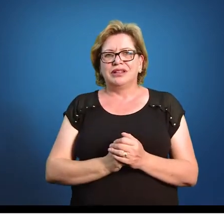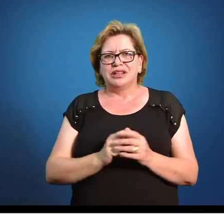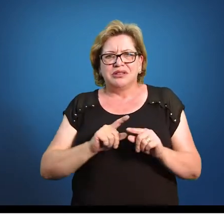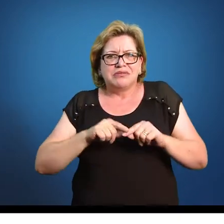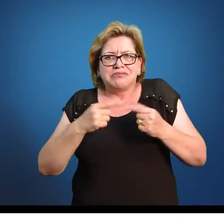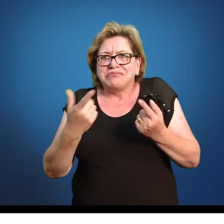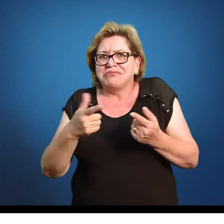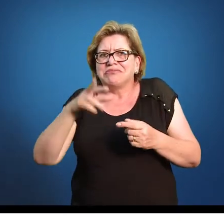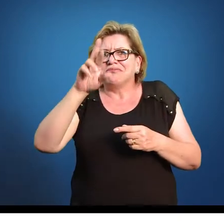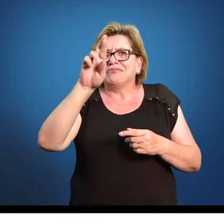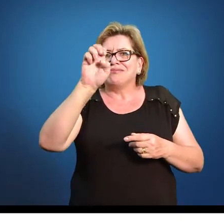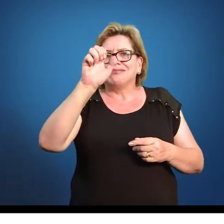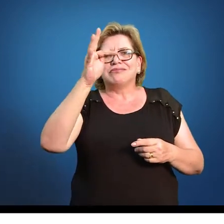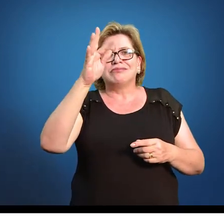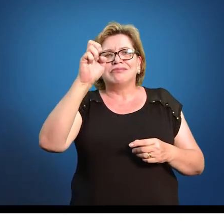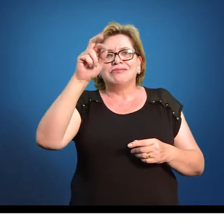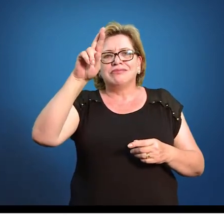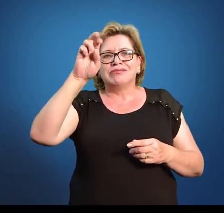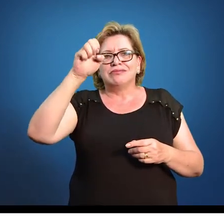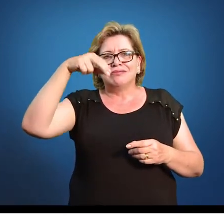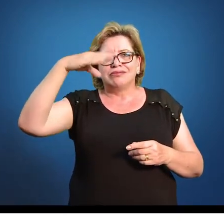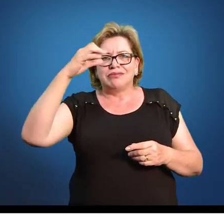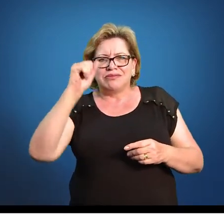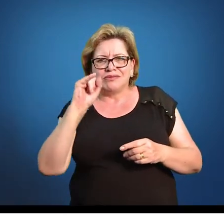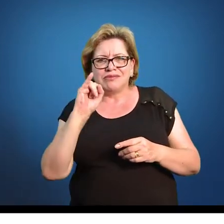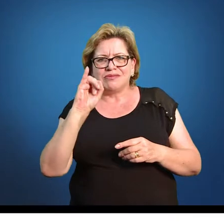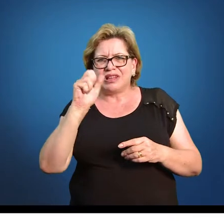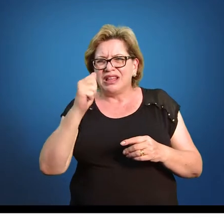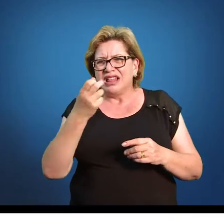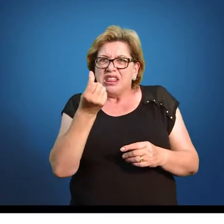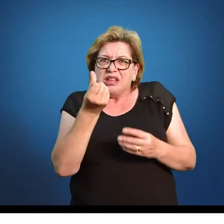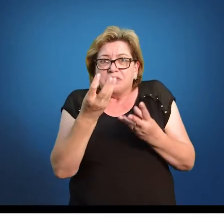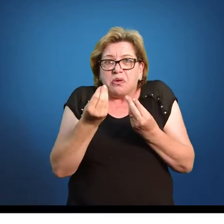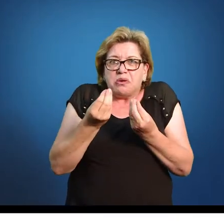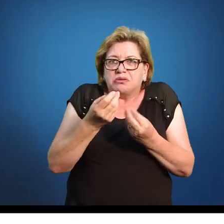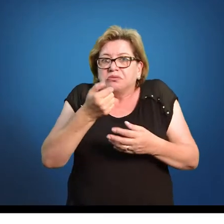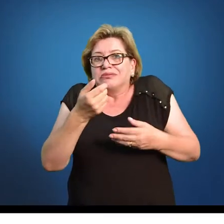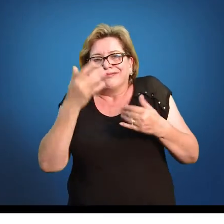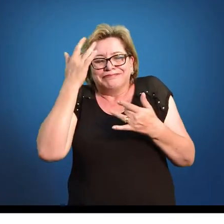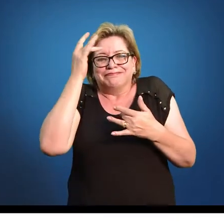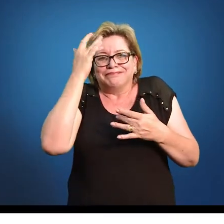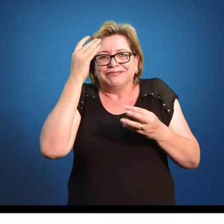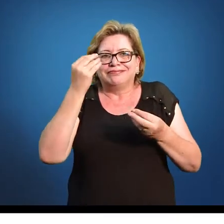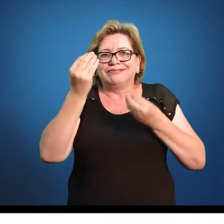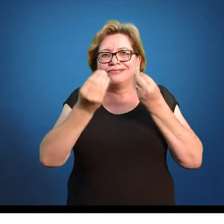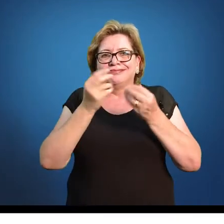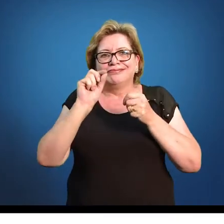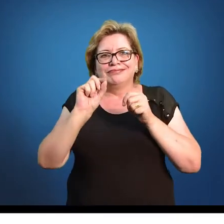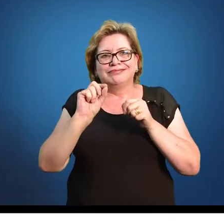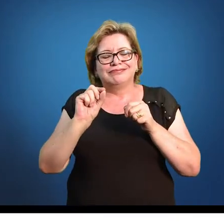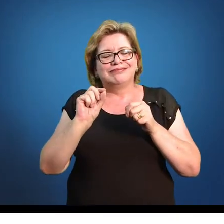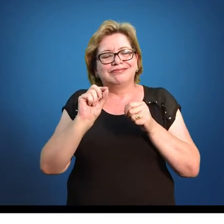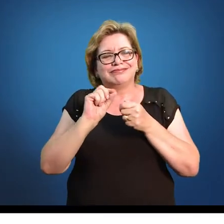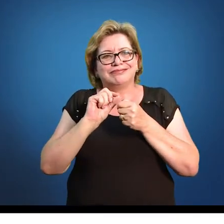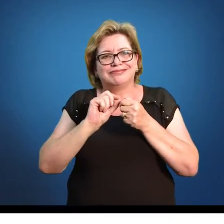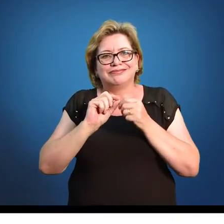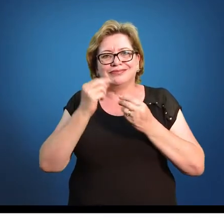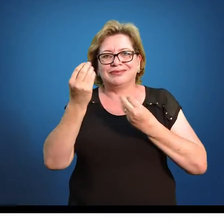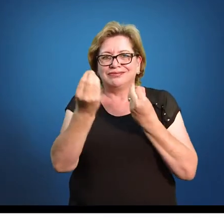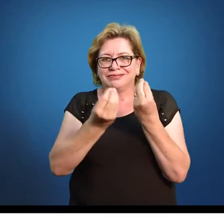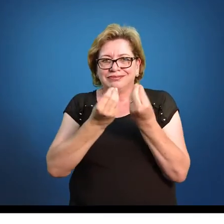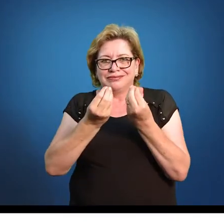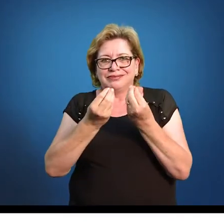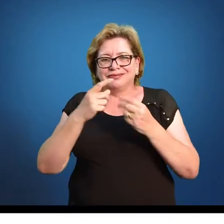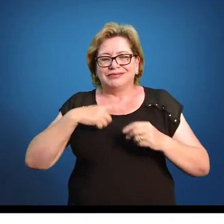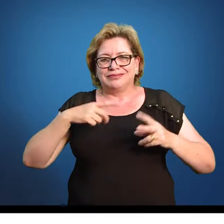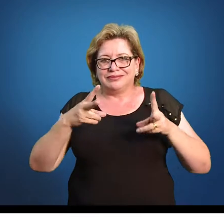tenho uma referência. Eu não sei se 6 é muito, se 6 é pouco. Eu não tenho como fazer isso. Então o que é a ideia? A ideia é a gente ter